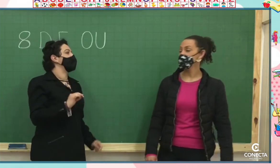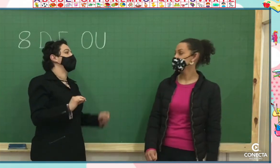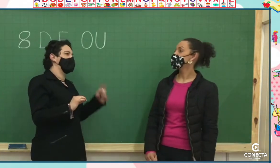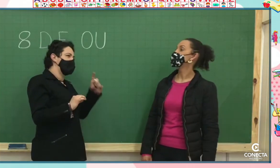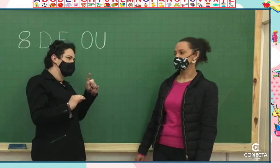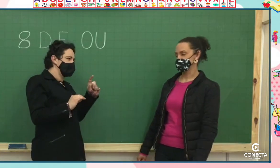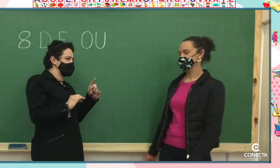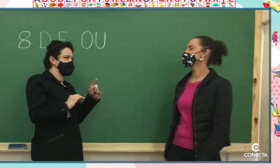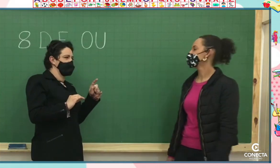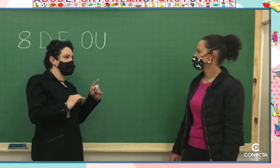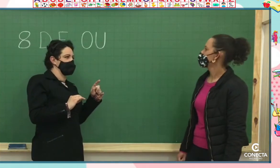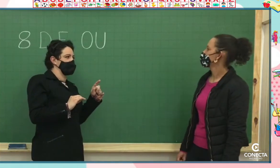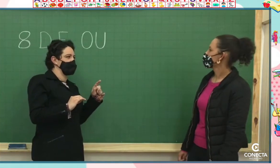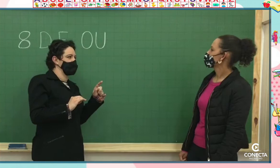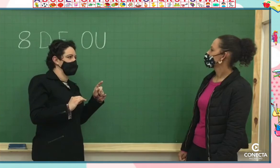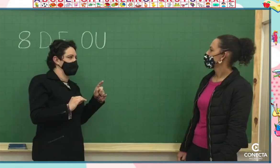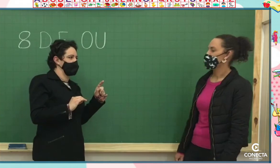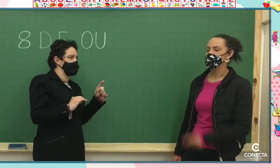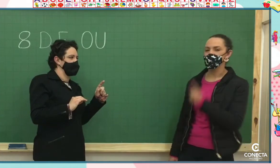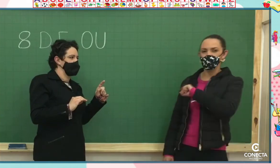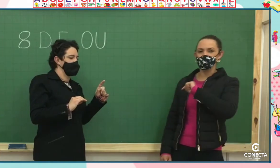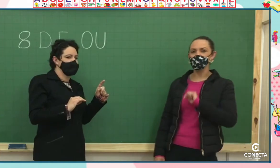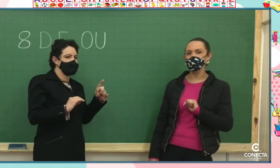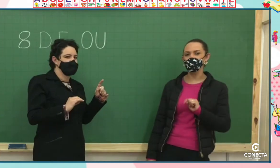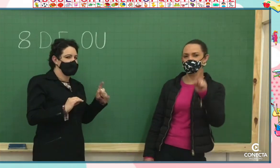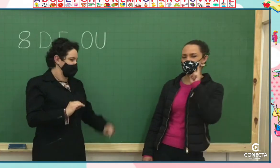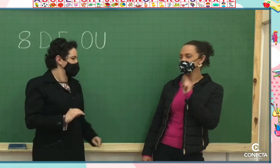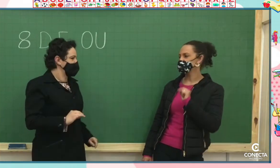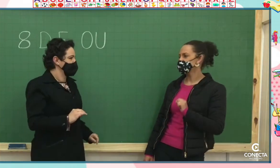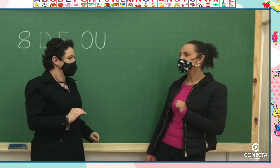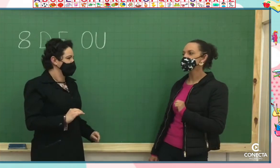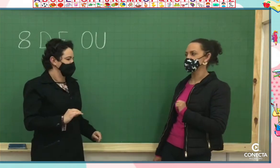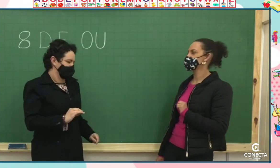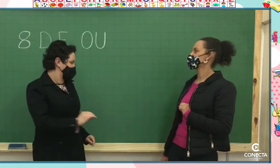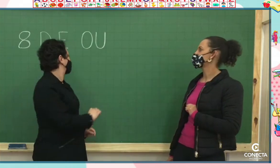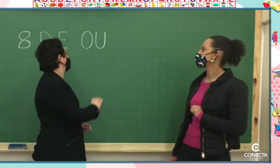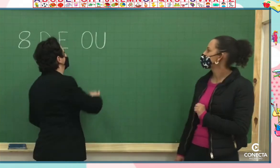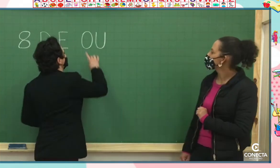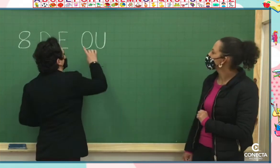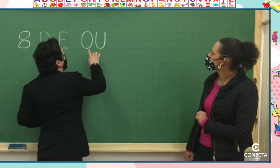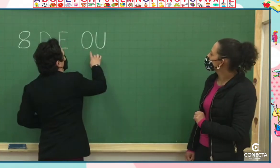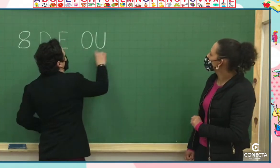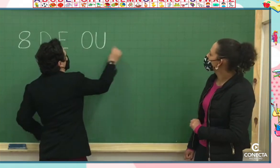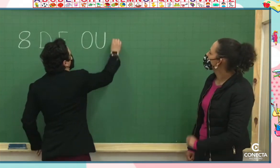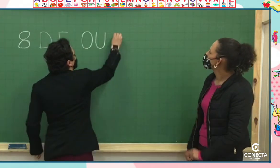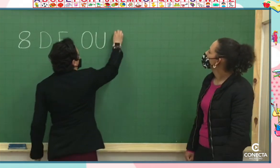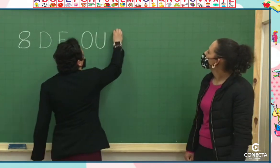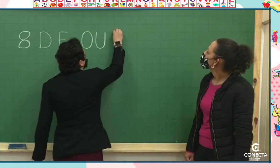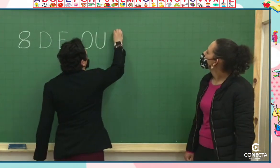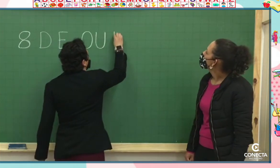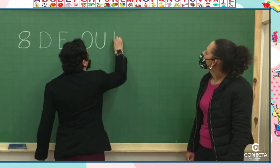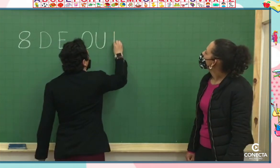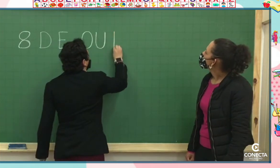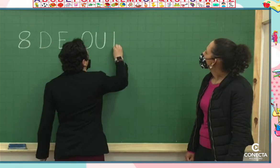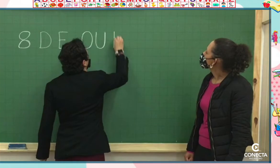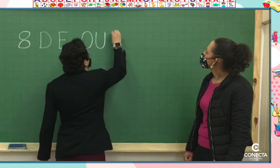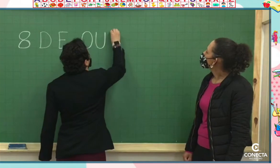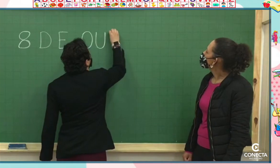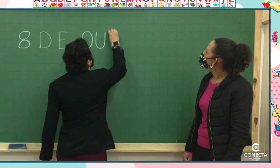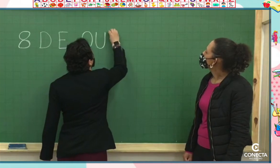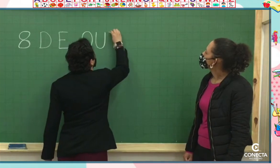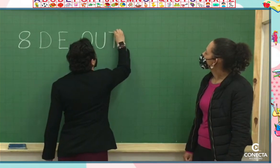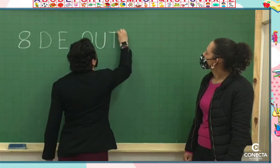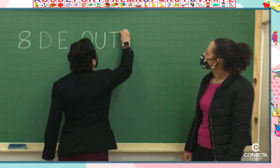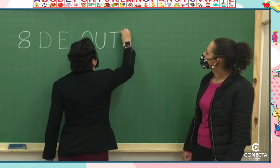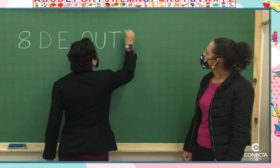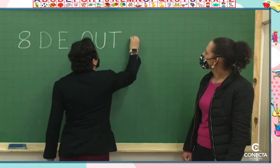vamos ver alguns encontros. O que você acha? Eu acho legal. Acho que as crianças vão gostar, professora. Então, vamos terminar. Ou, tubro.